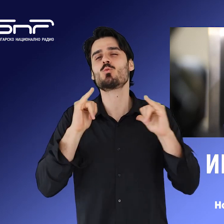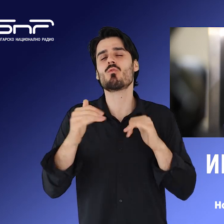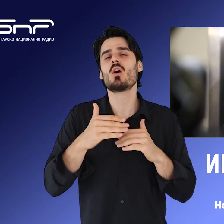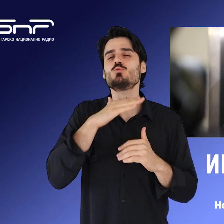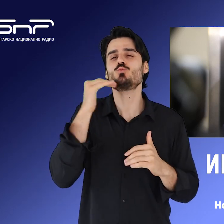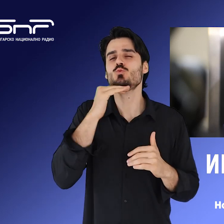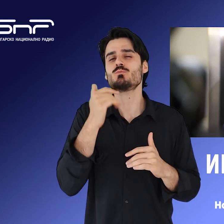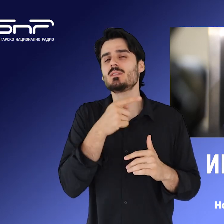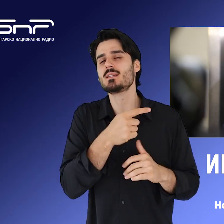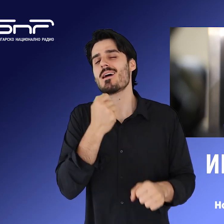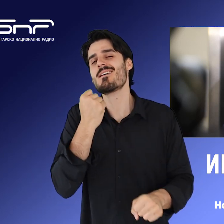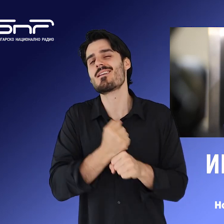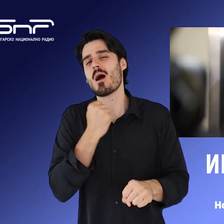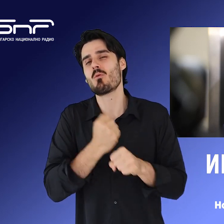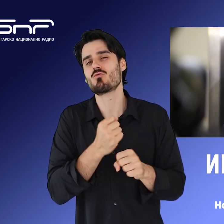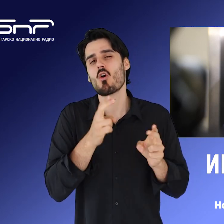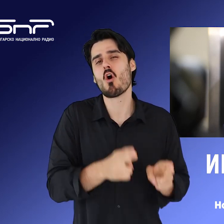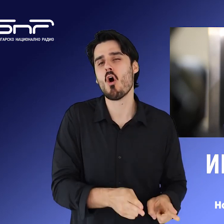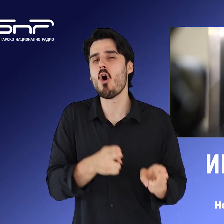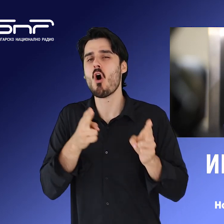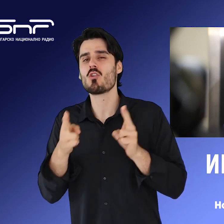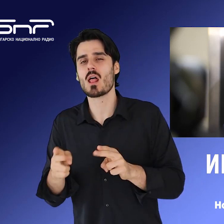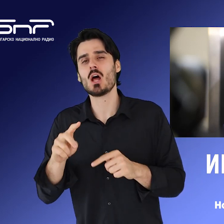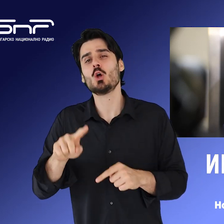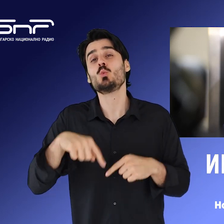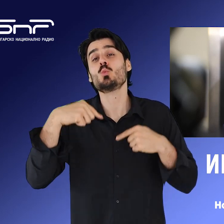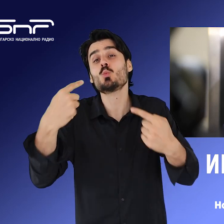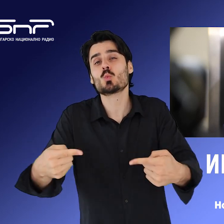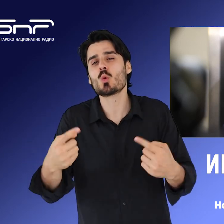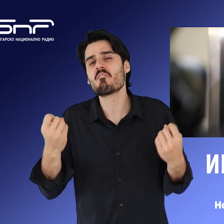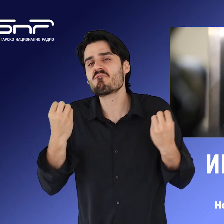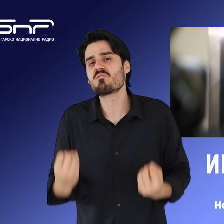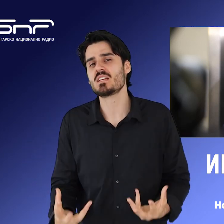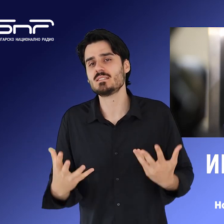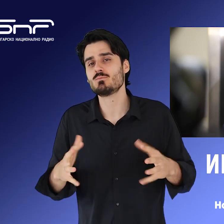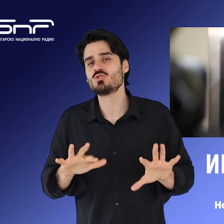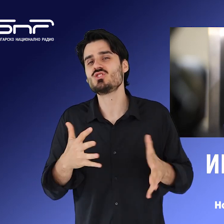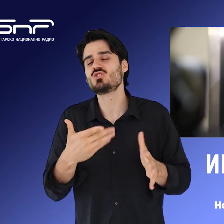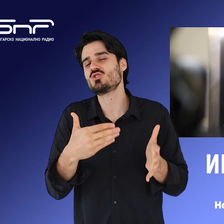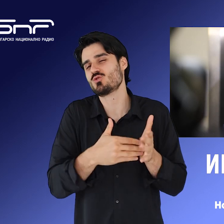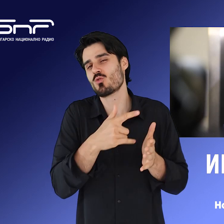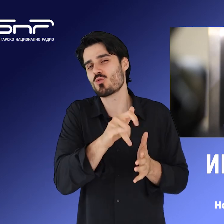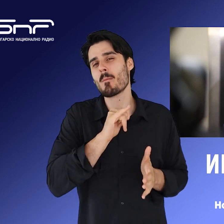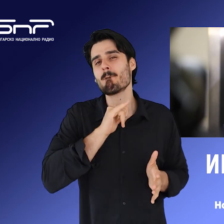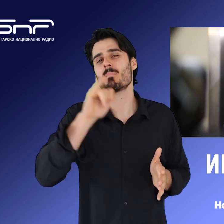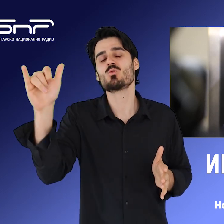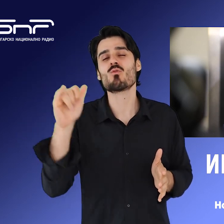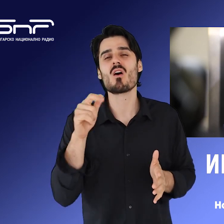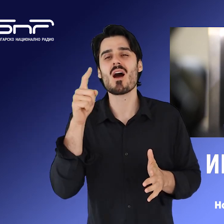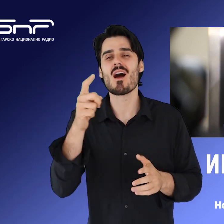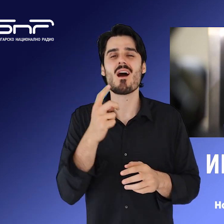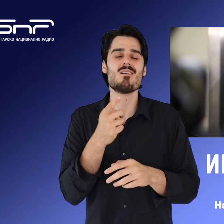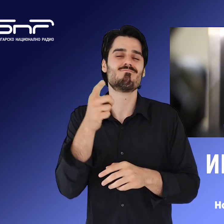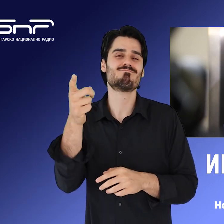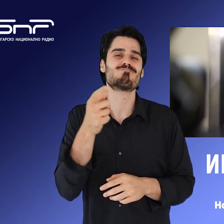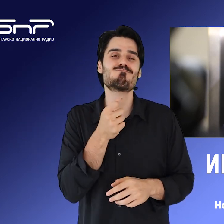прокуратурата са поискали и слушването да се състои при друга първа възможност, поради комендировката на Гешев в Страсбург до днес